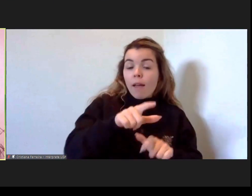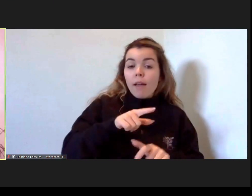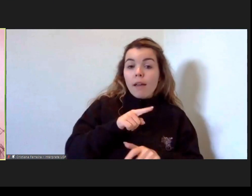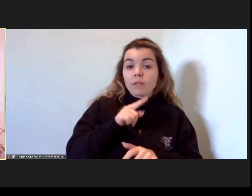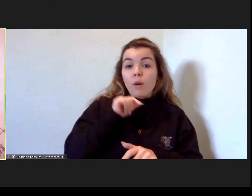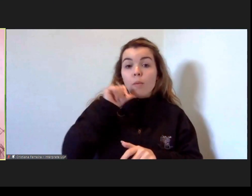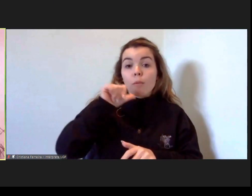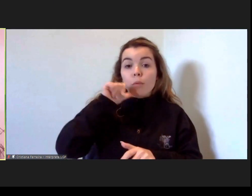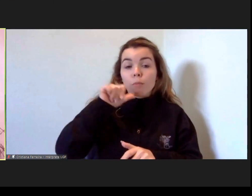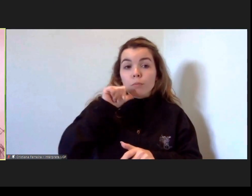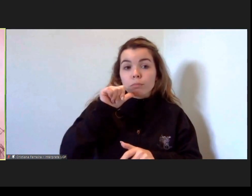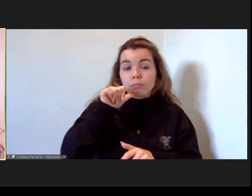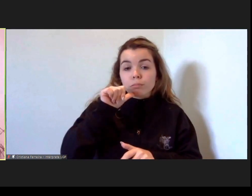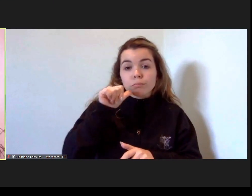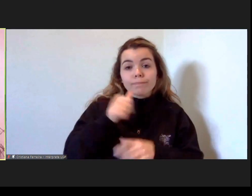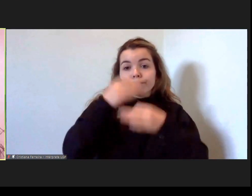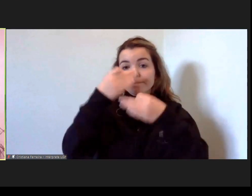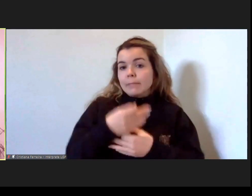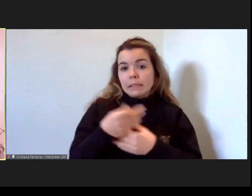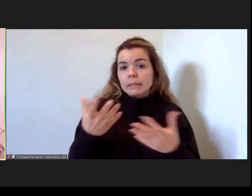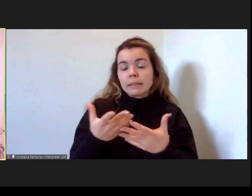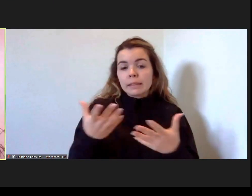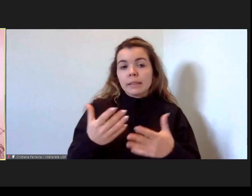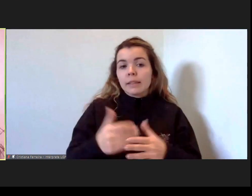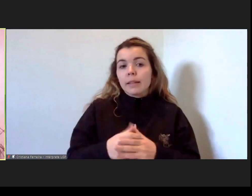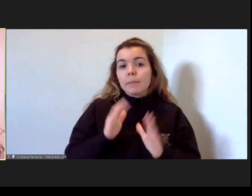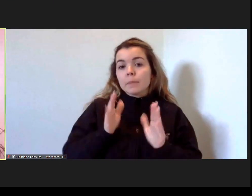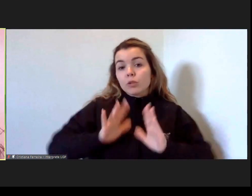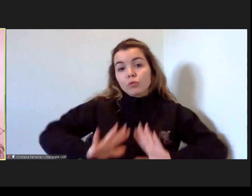pronto é passada à frente